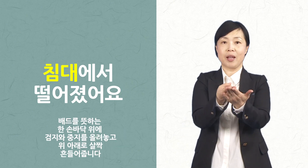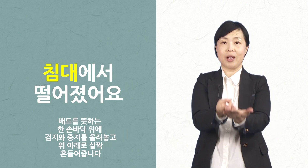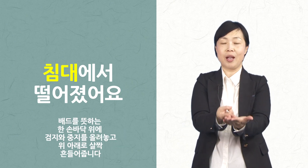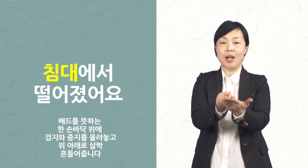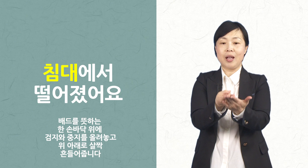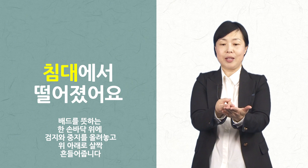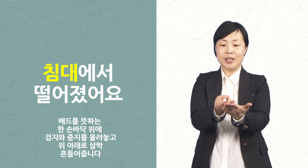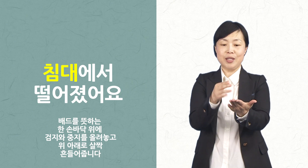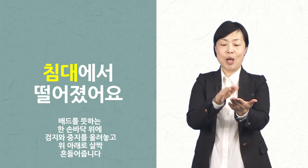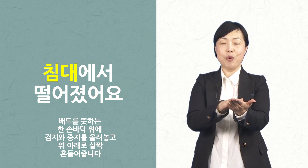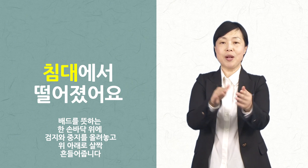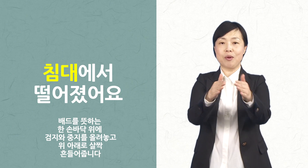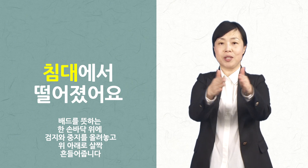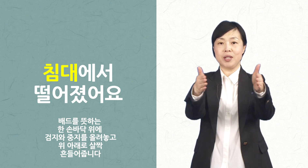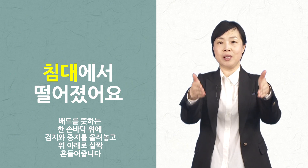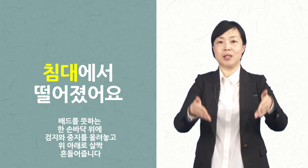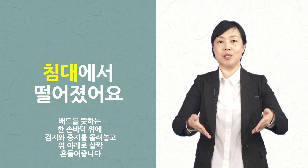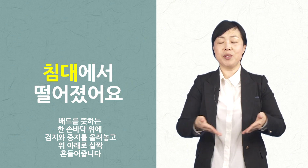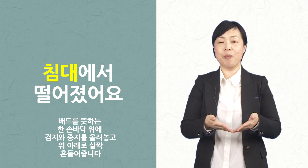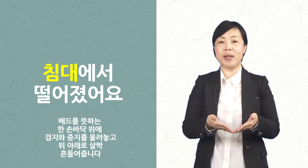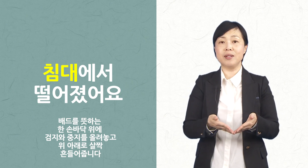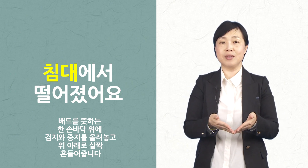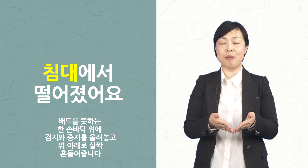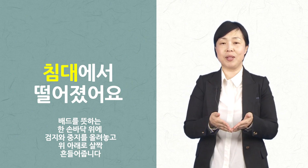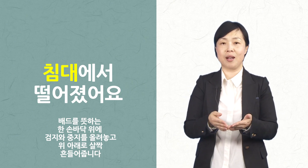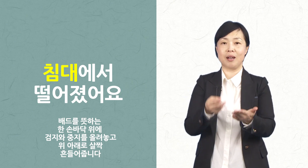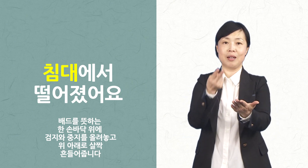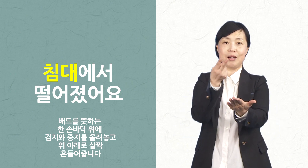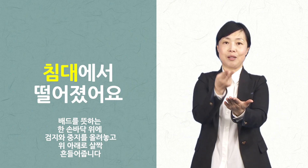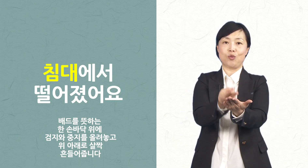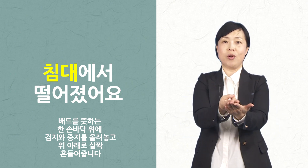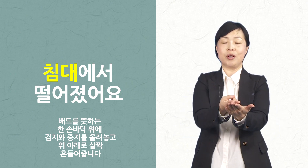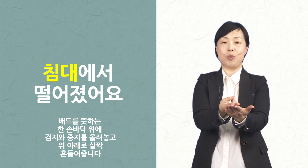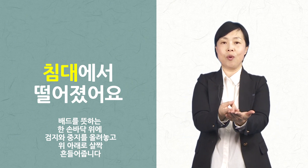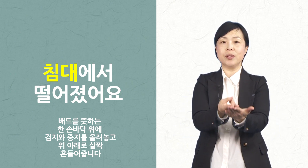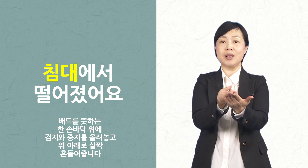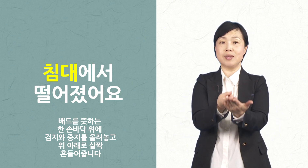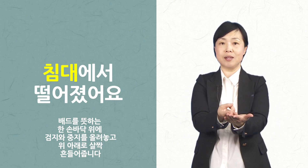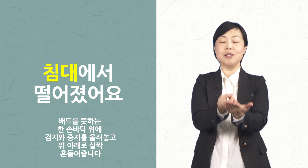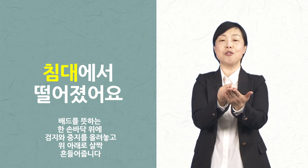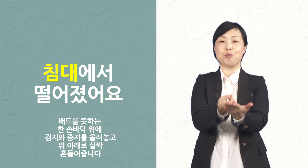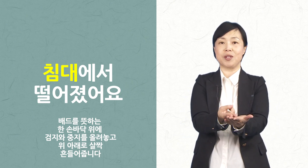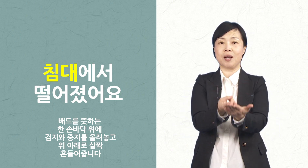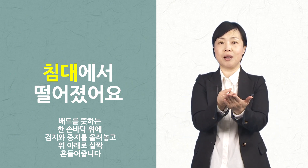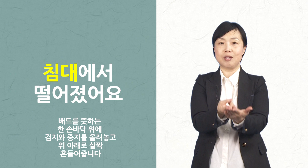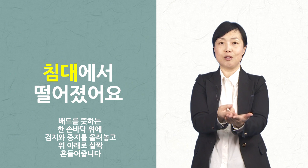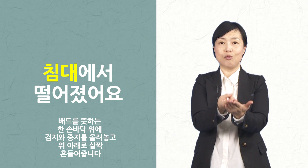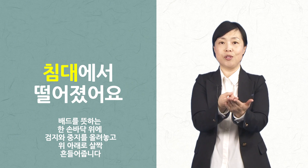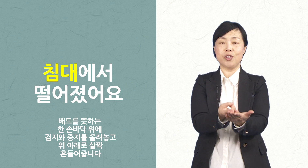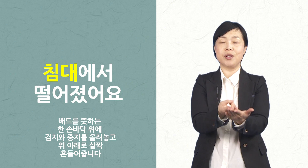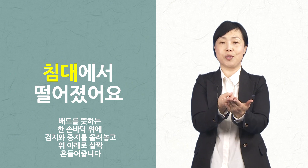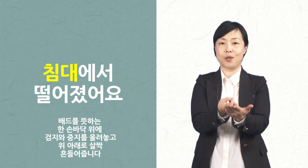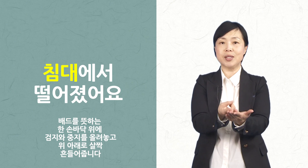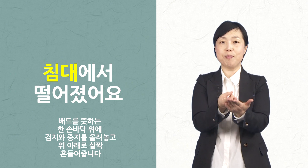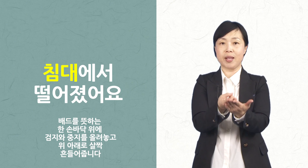이 네모난 것이 침대의 베드를 탑니다 누워있고 살짝 흔들어줍니다 쿠션이 있어서 침대